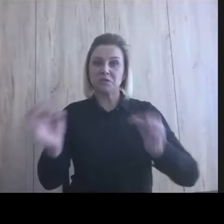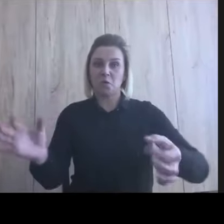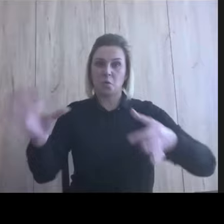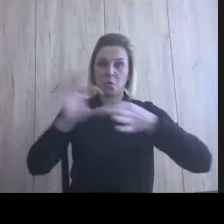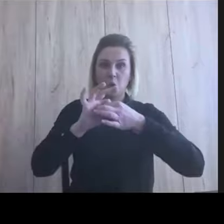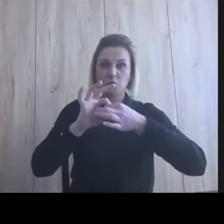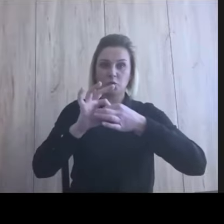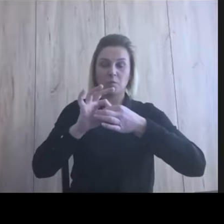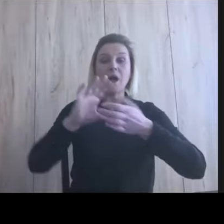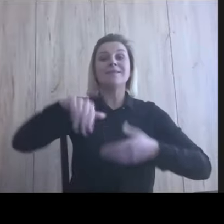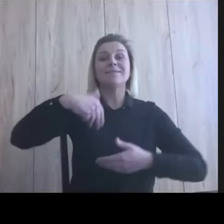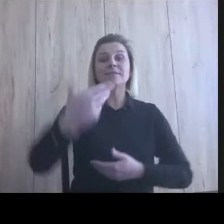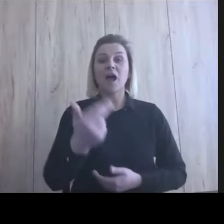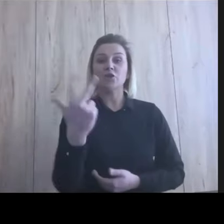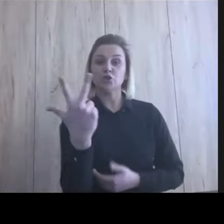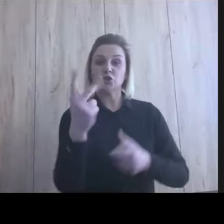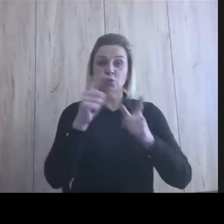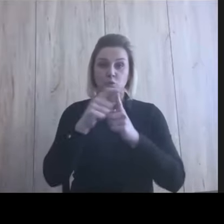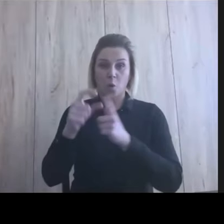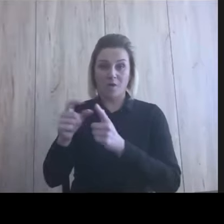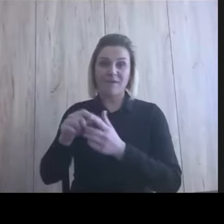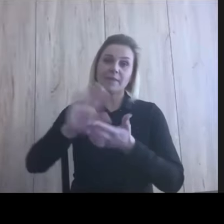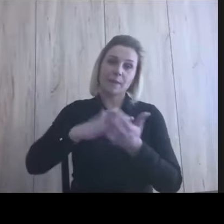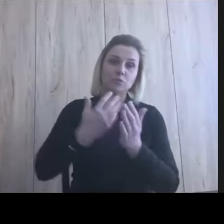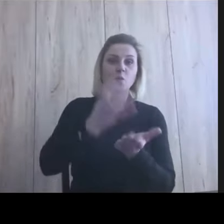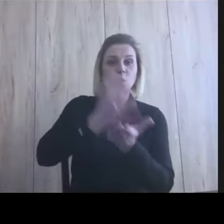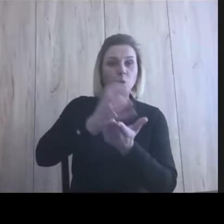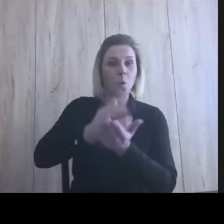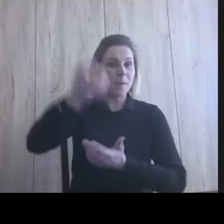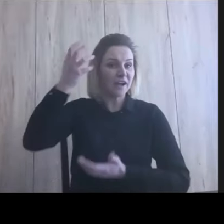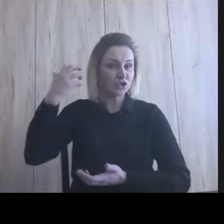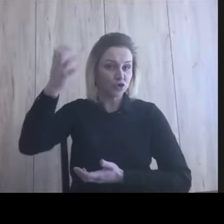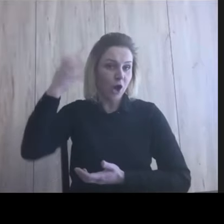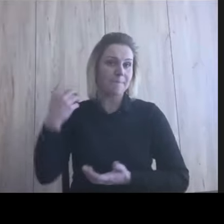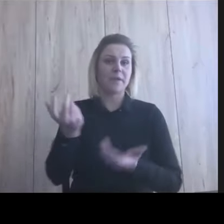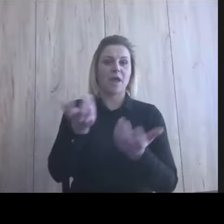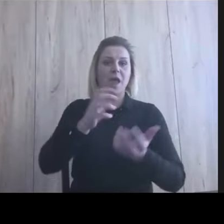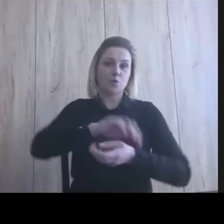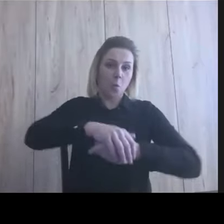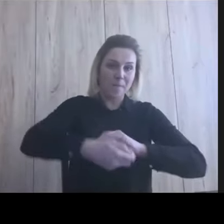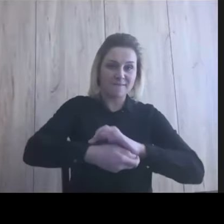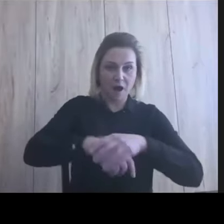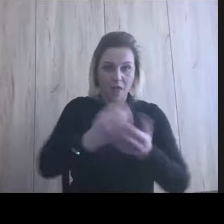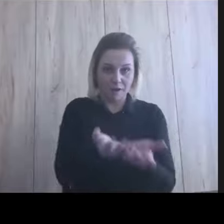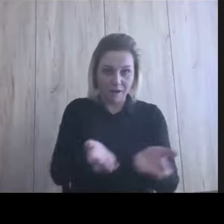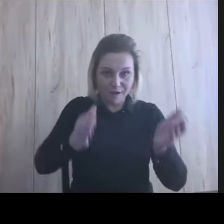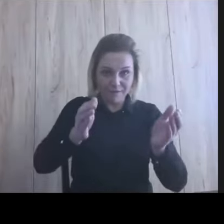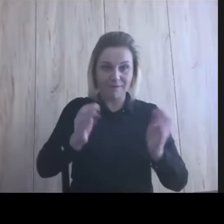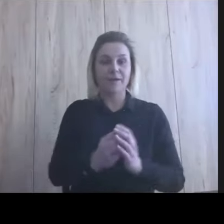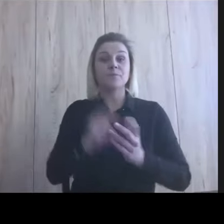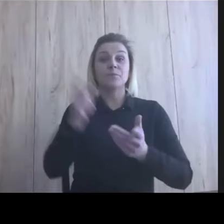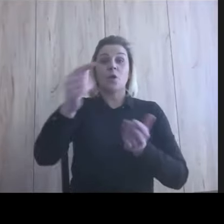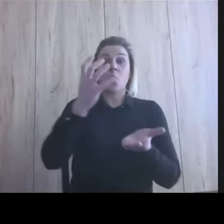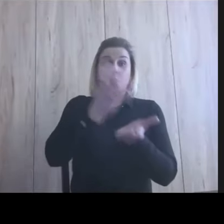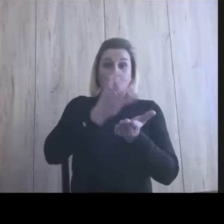trzy słowa, załóżmy, dostają kubek, grzebień i umywalkę. I teraz tak, pod kubkiem, pod grzebieniem i